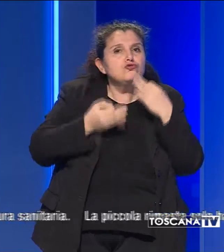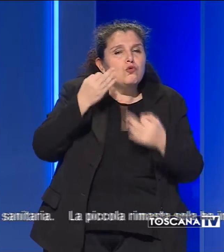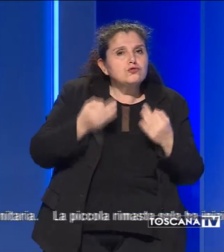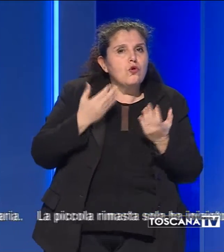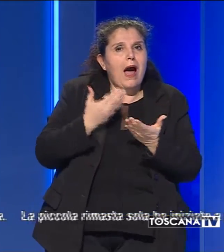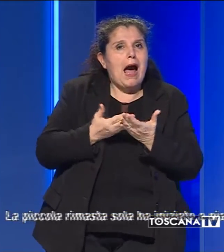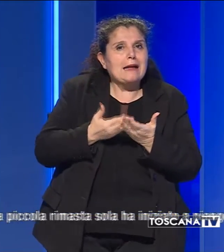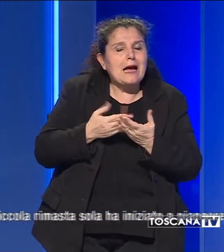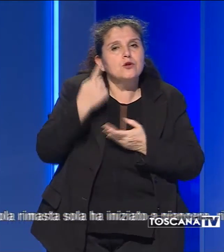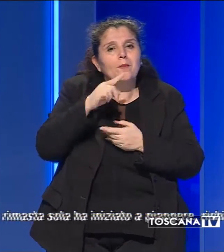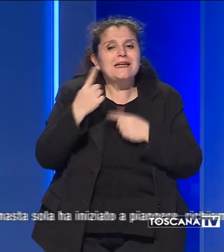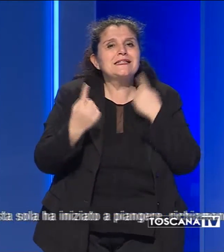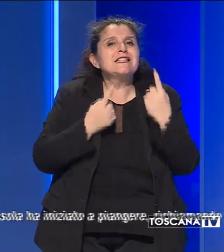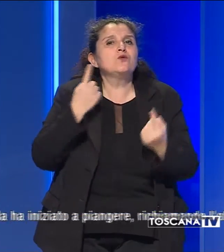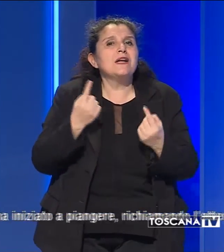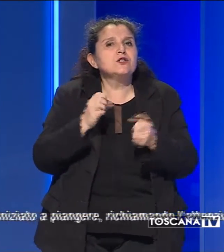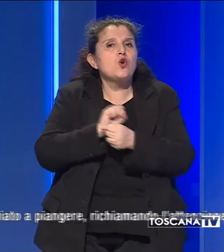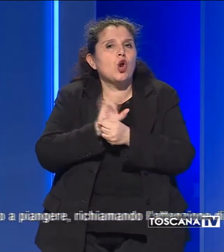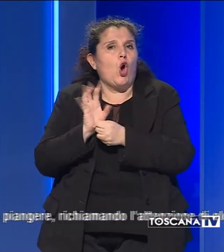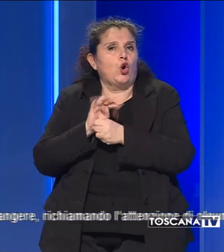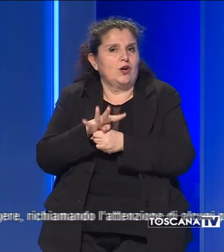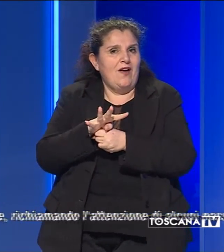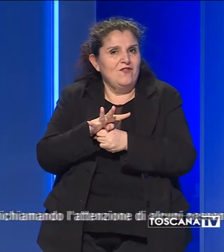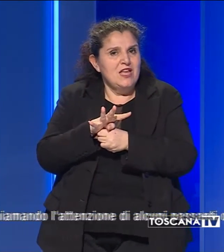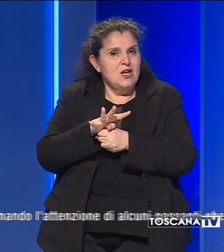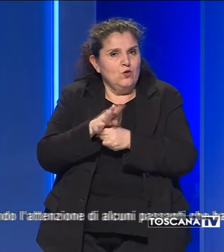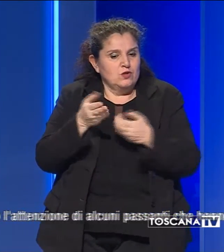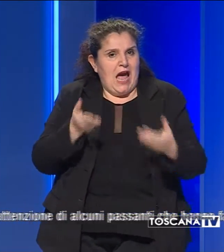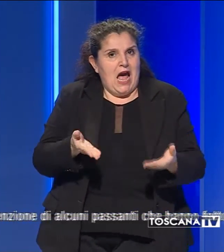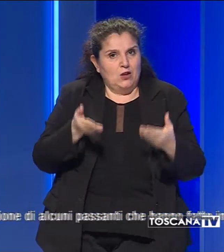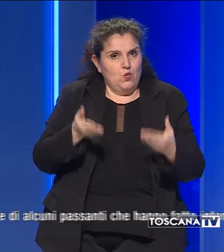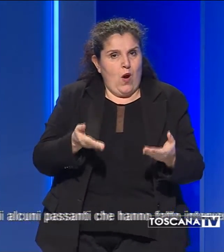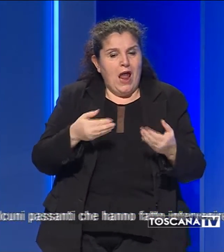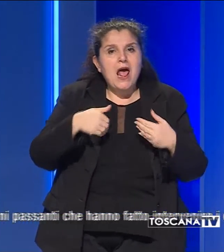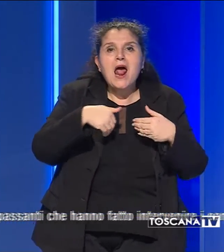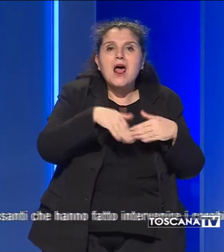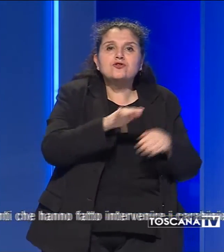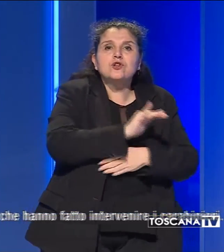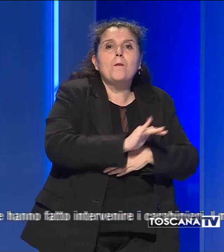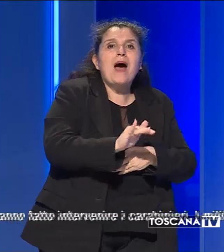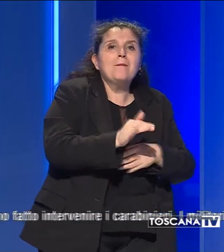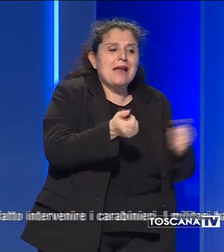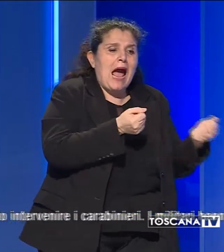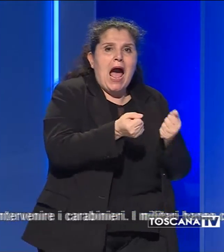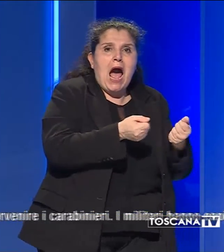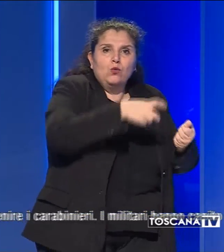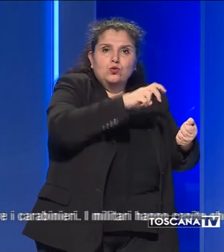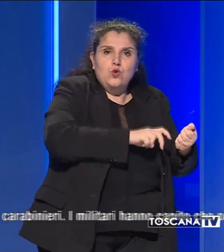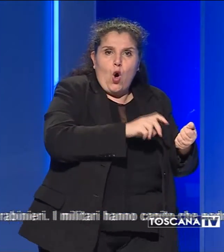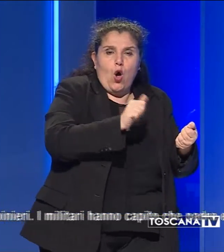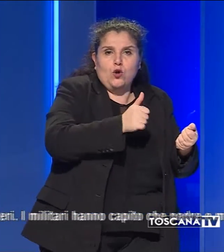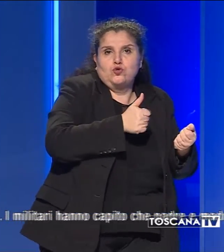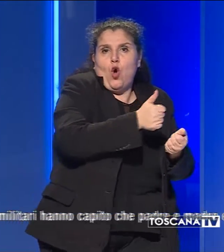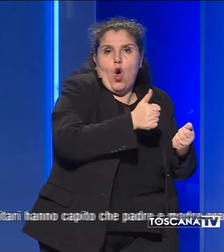giusta per la situazione epidemiologica attuale, ha lasciato la bambina in auto ed è entrata in una